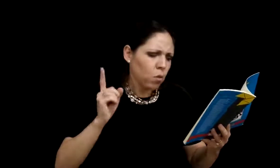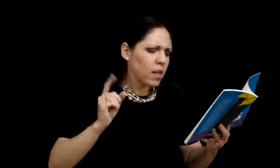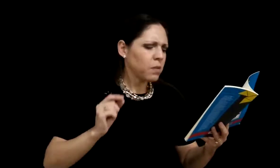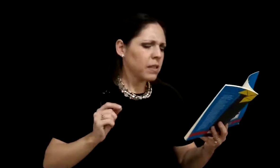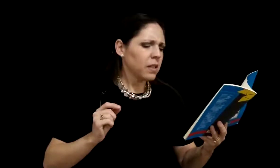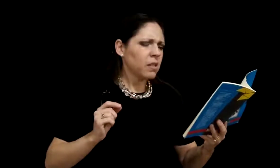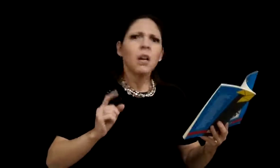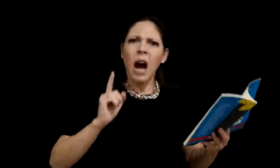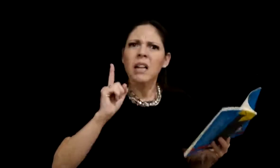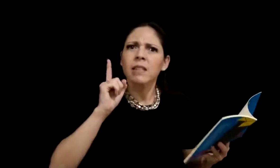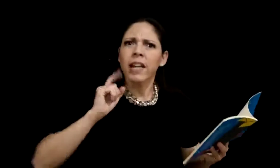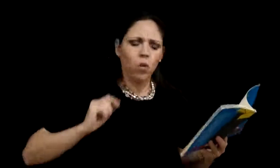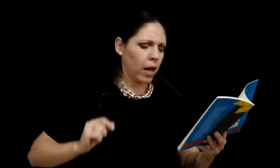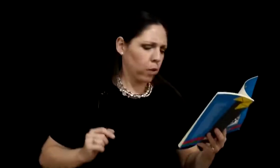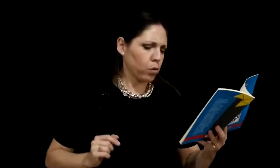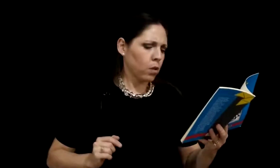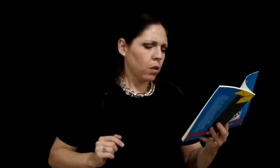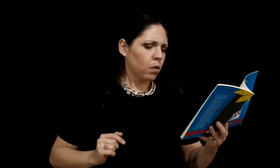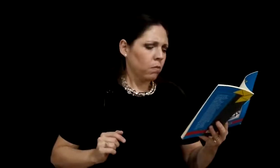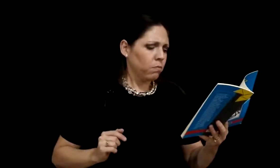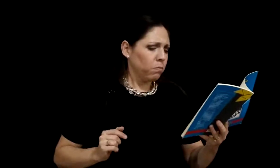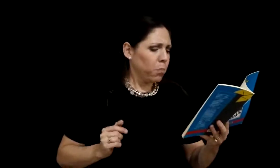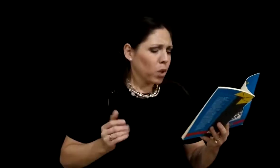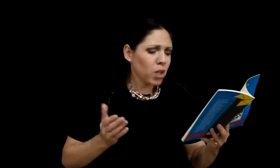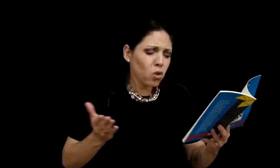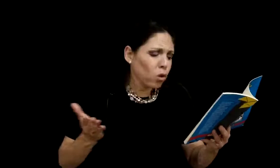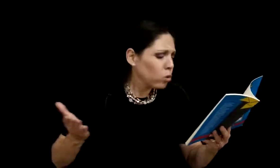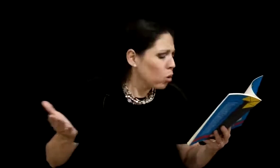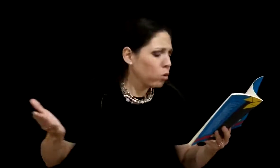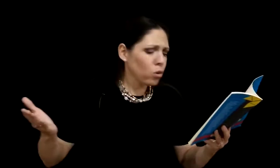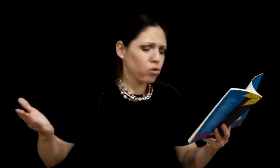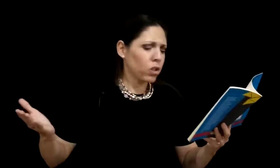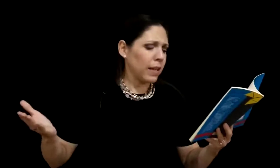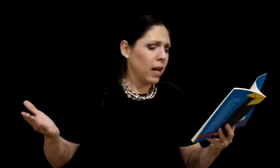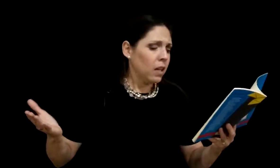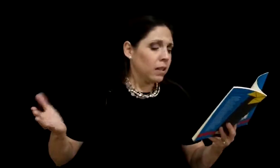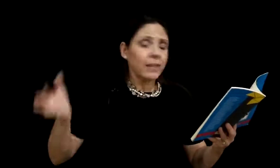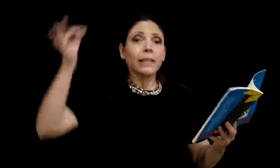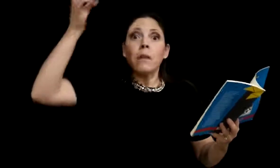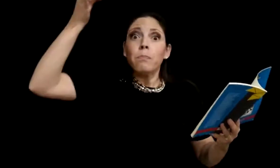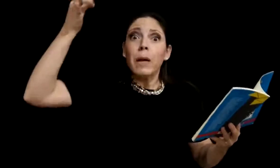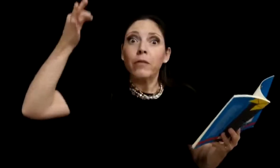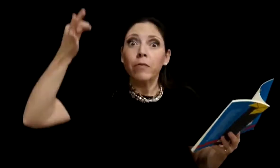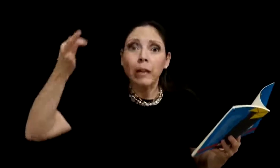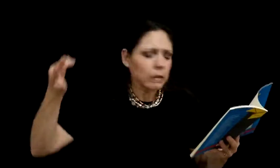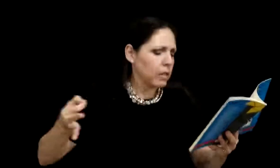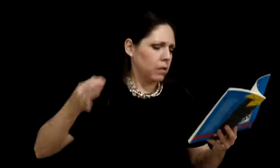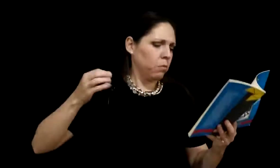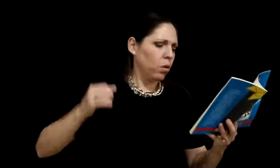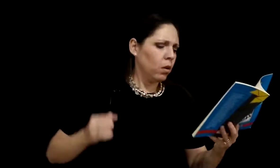algunas veces hasta enojados. Porque no todo nos queda tan perfectísimo